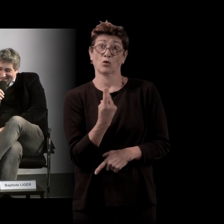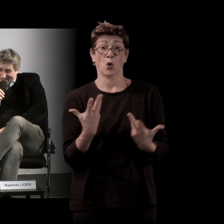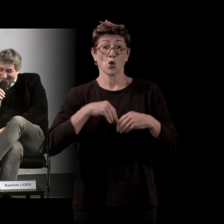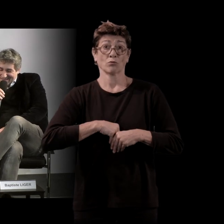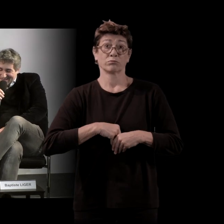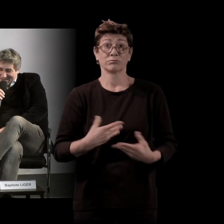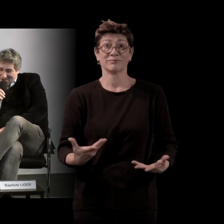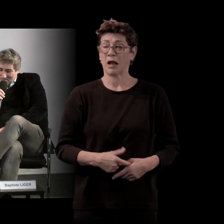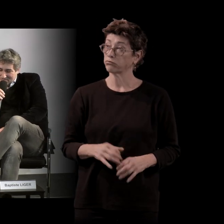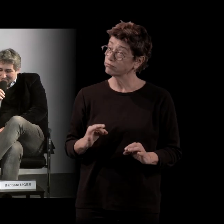Nicolas,